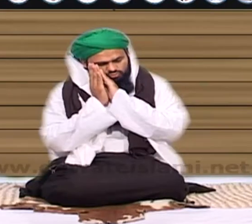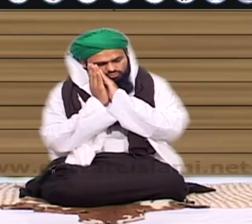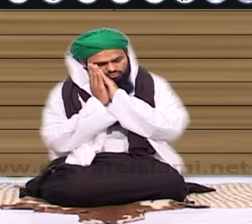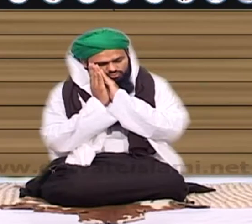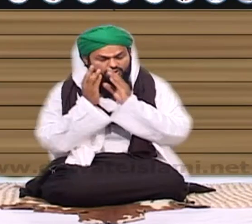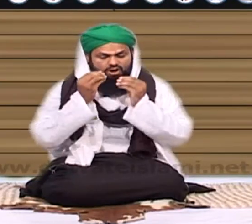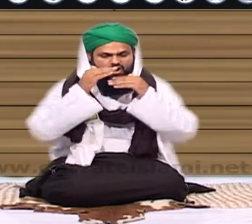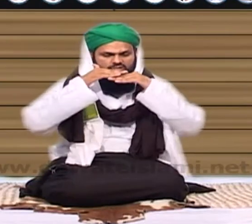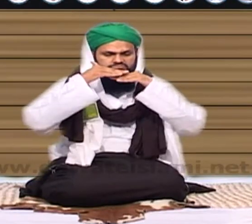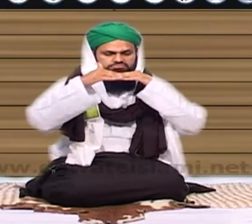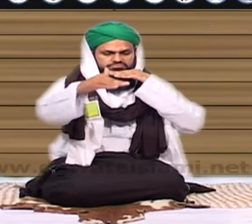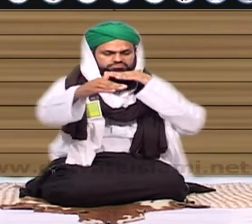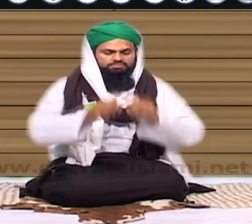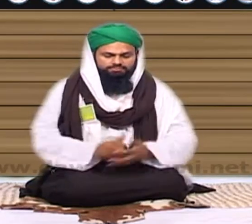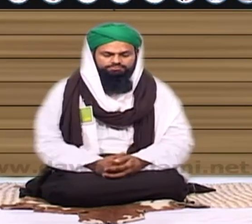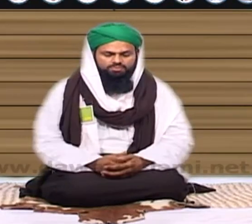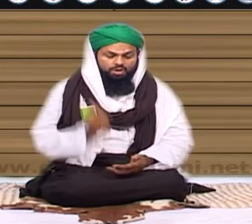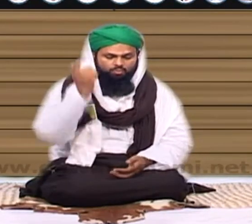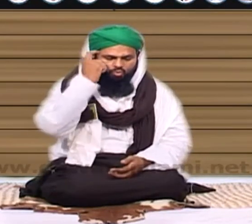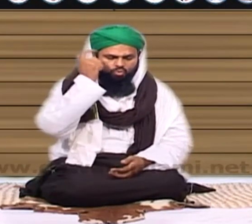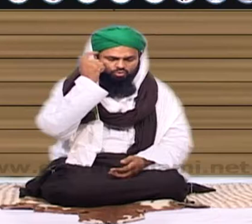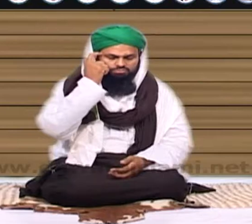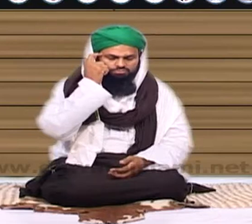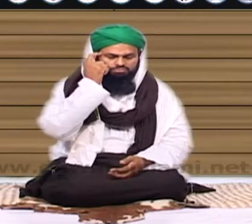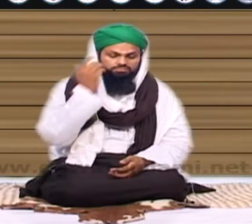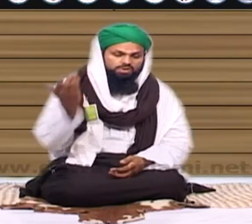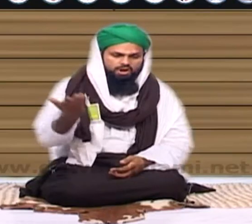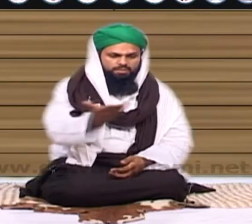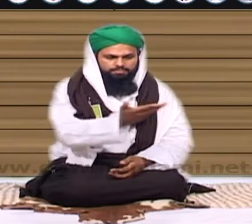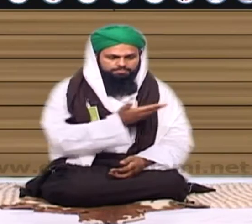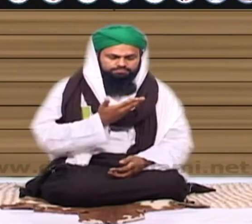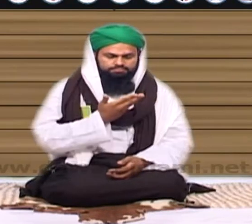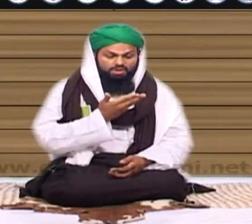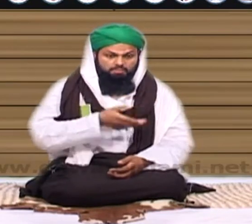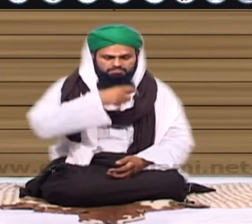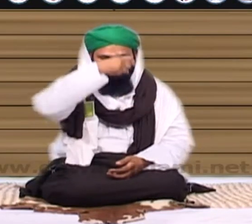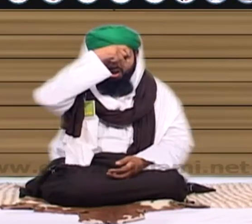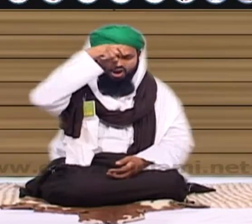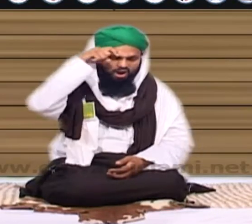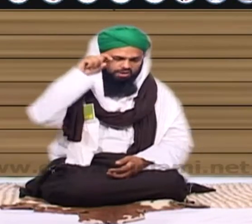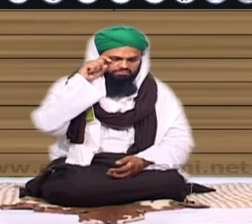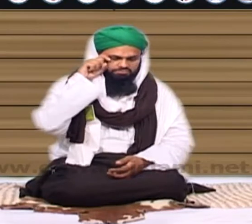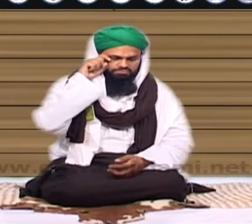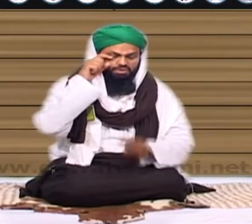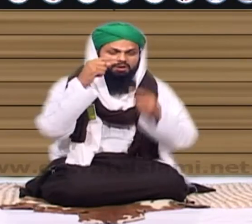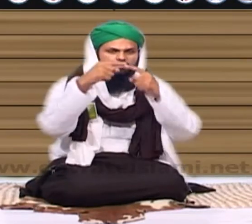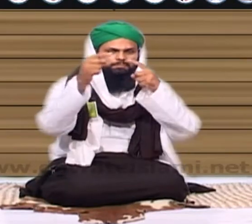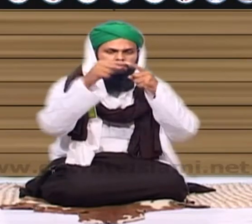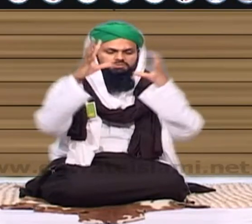خاک کے سائے تلے تو پیارے سائی بھائی بھائی بھول کی آپ سوچ آج کل گرمی کا